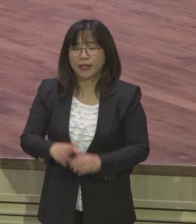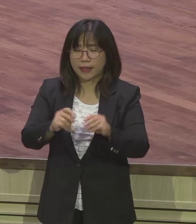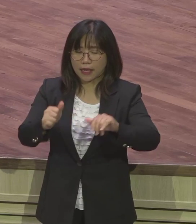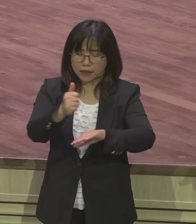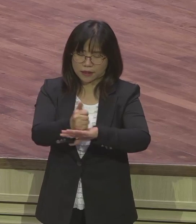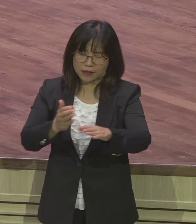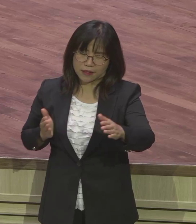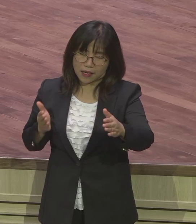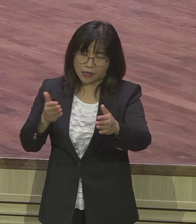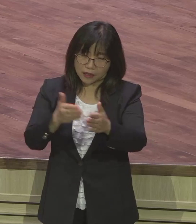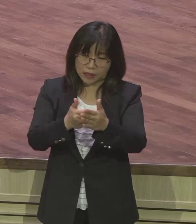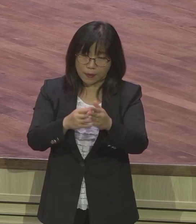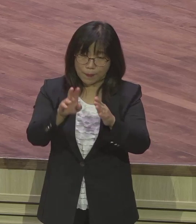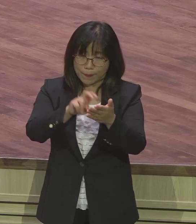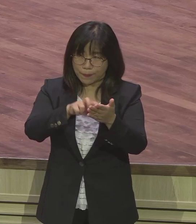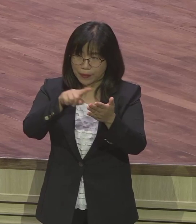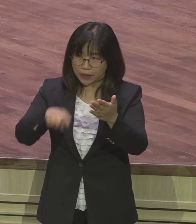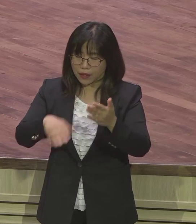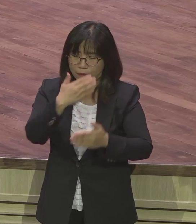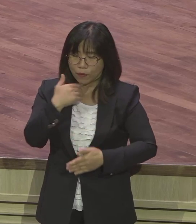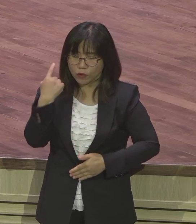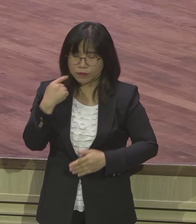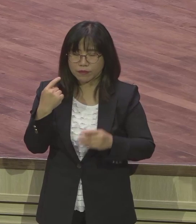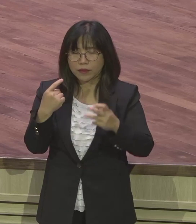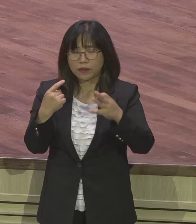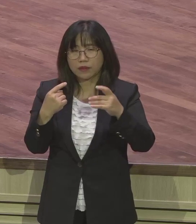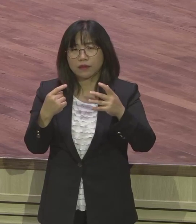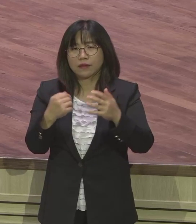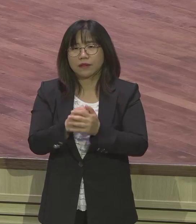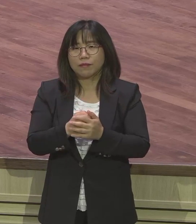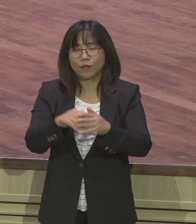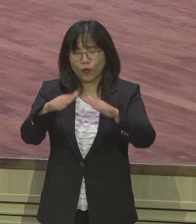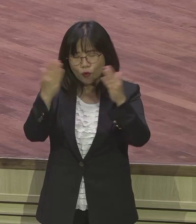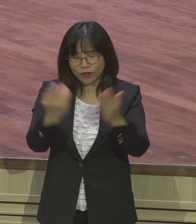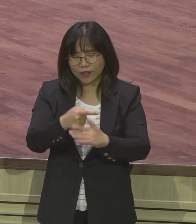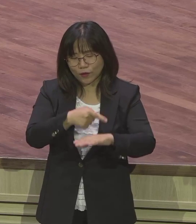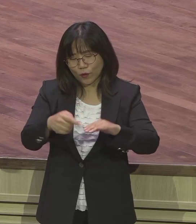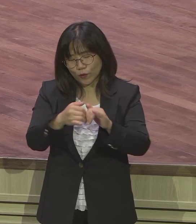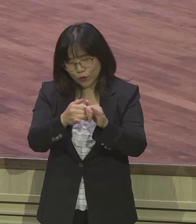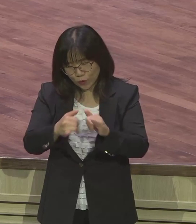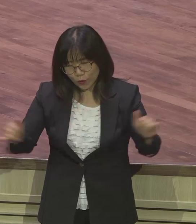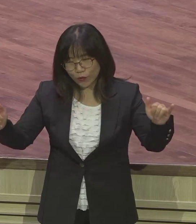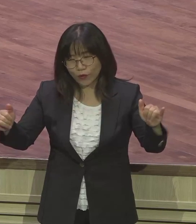그래서 마태비 28장 18절 20절에 말이죠 모든 족속으로 모든 족속으로